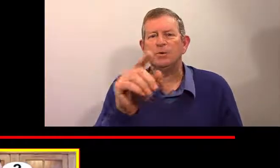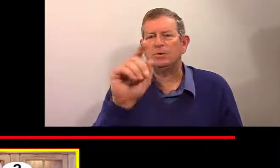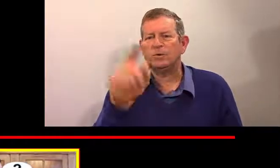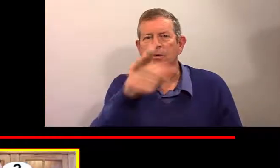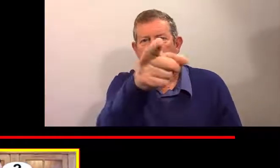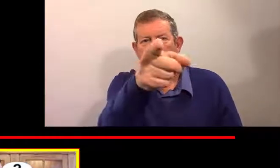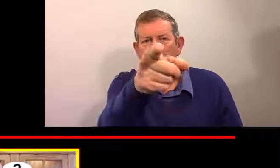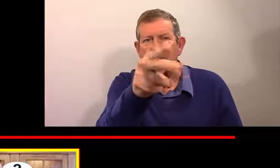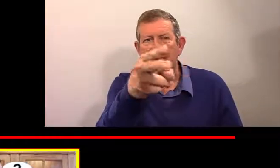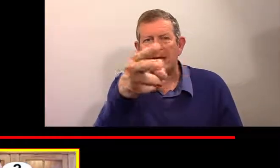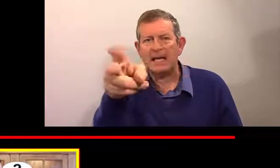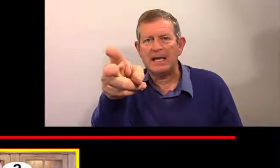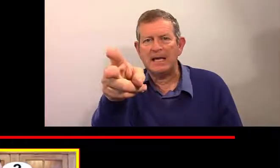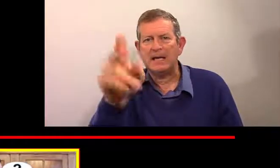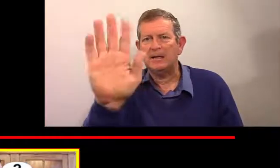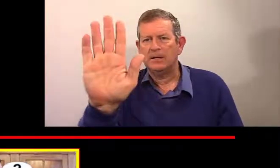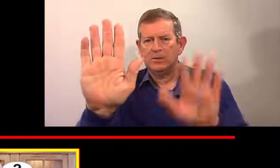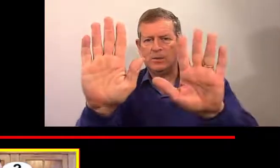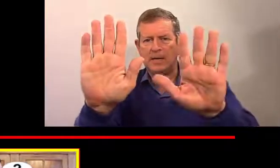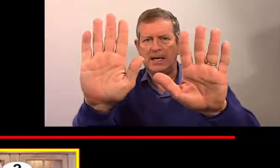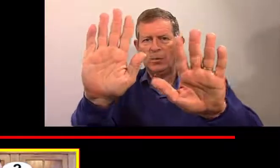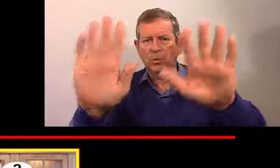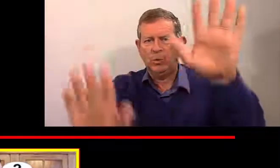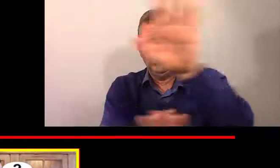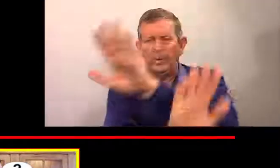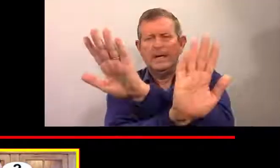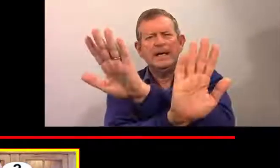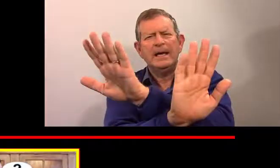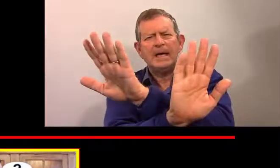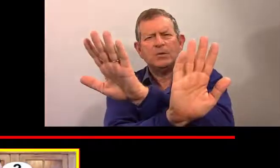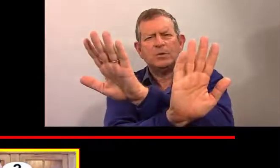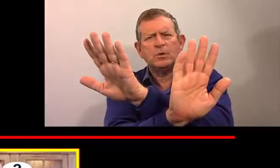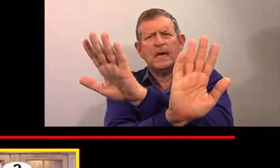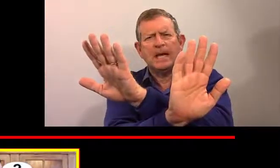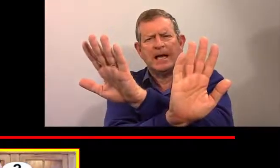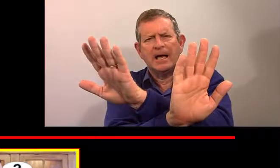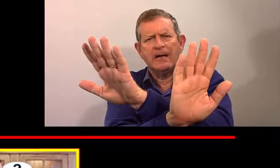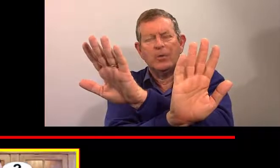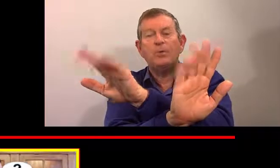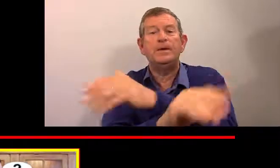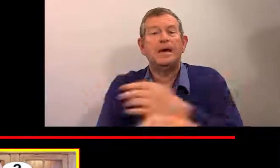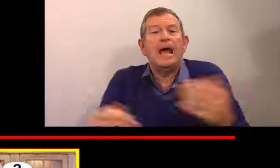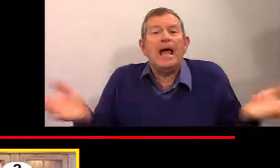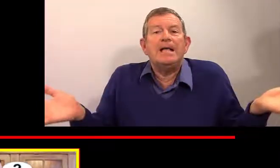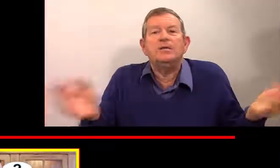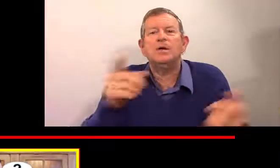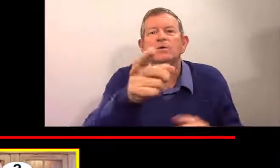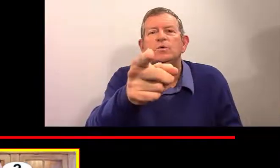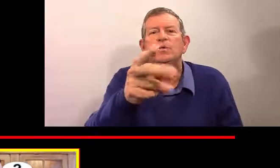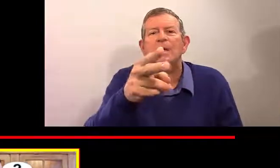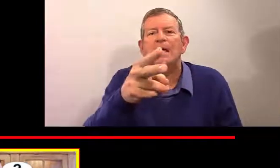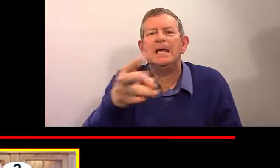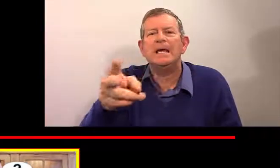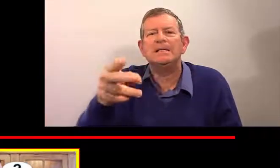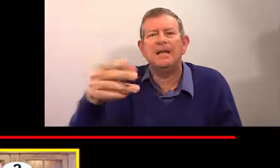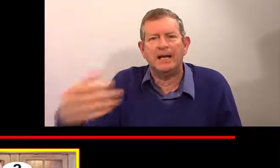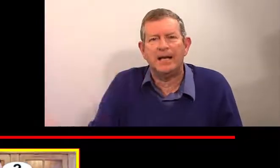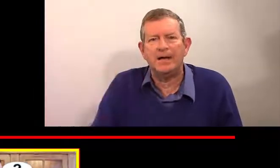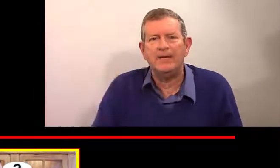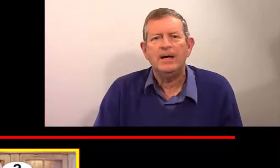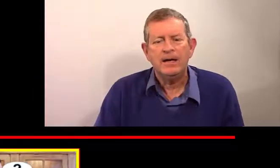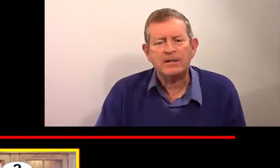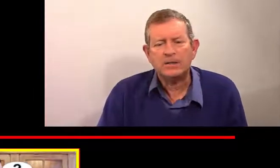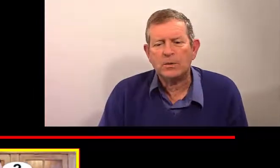Est-tu... Tu es... Tu es... Est-tu élève? Ou bien, est-ce que tu es